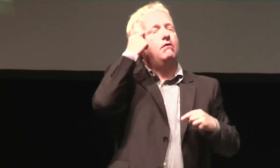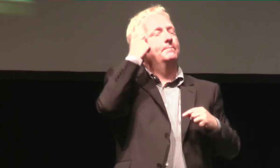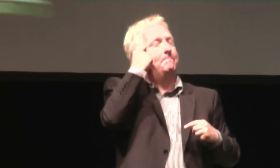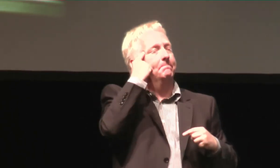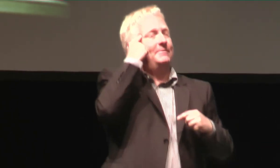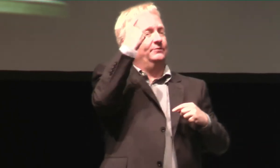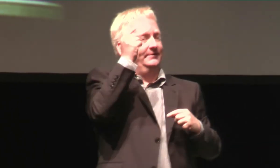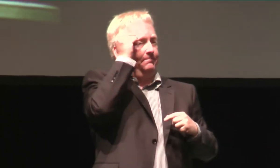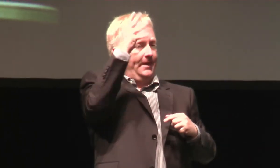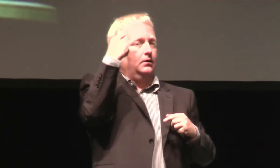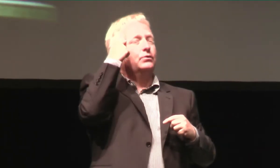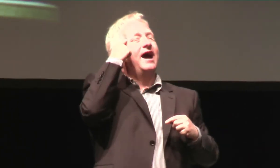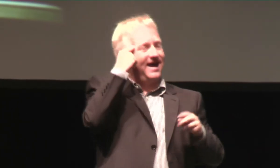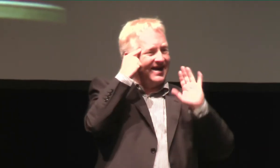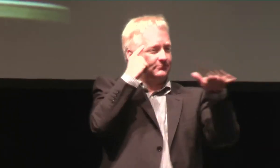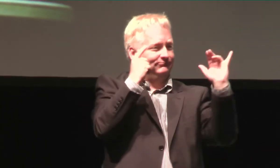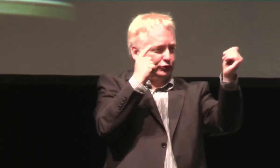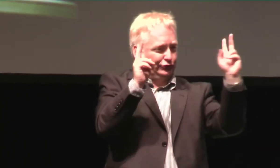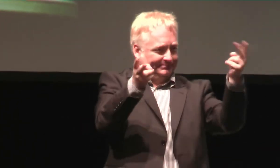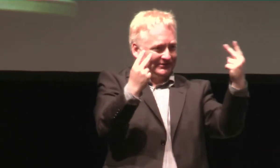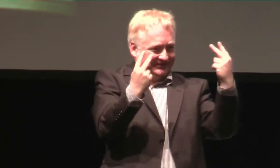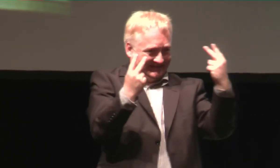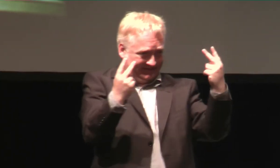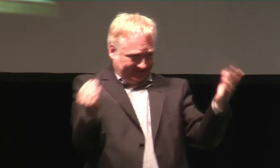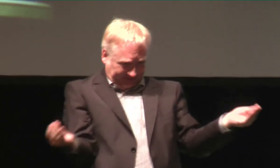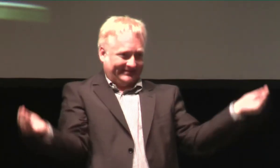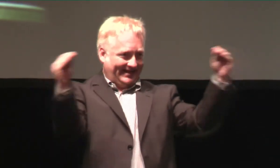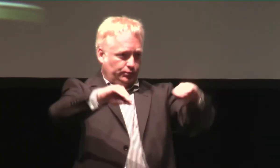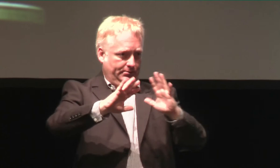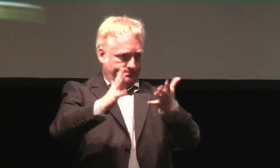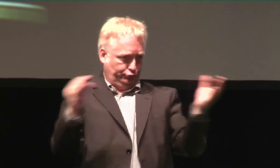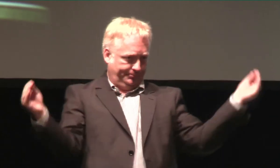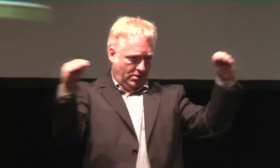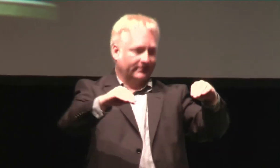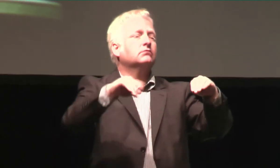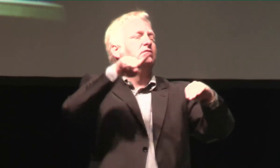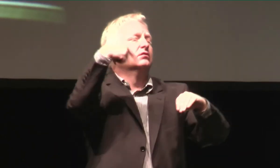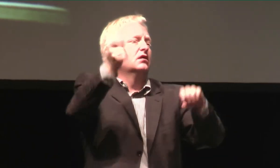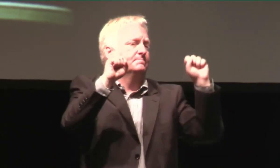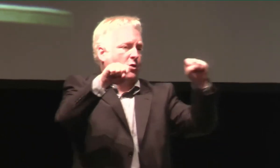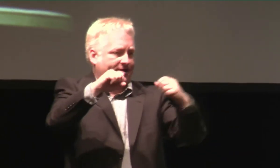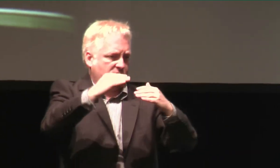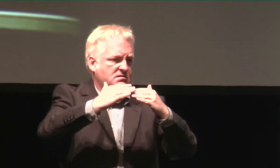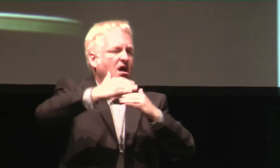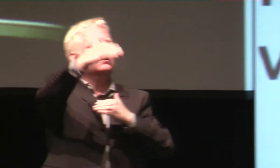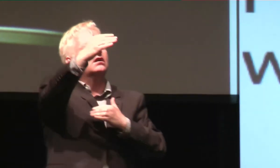auch in einem Prozess der Bewusstseinsbildung angekommen sind, dass zumindest gesehen wird, dass die Inkludierung von